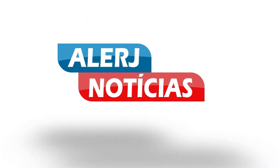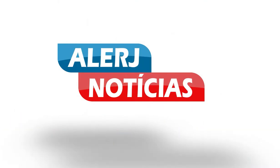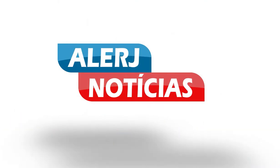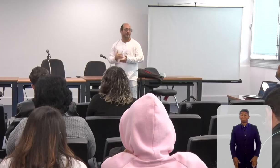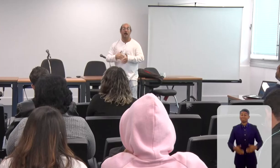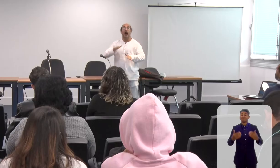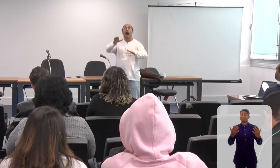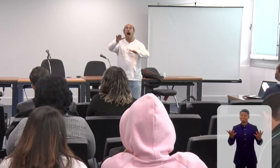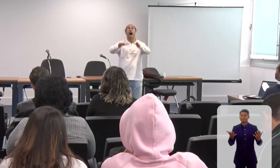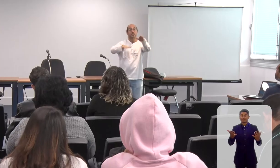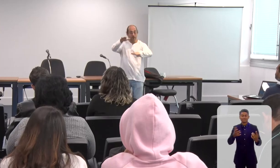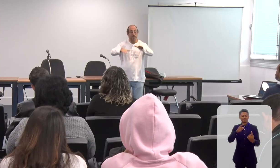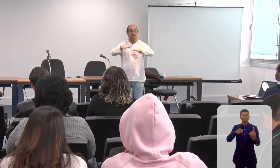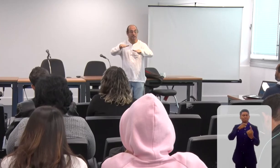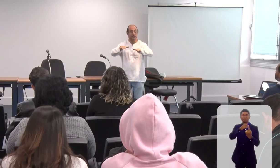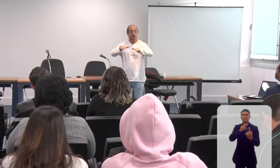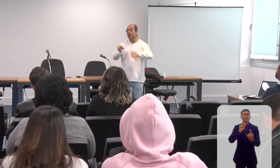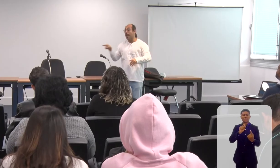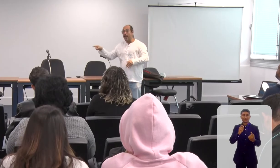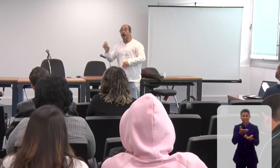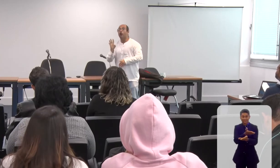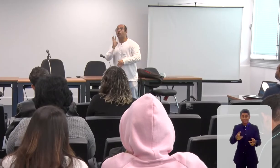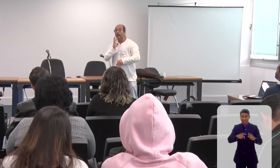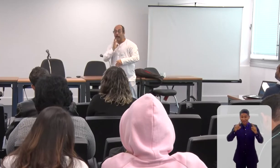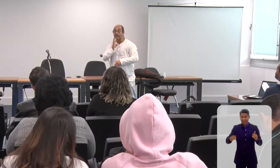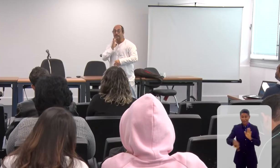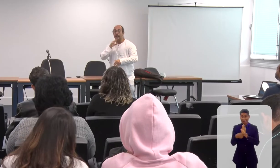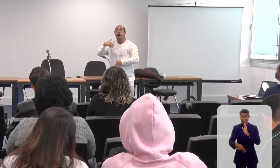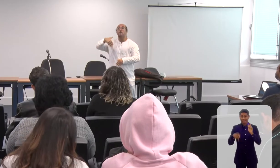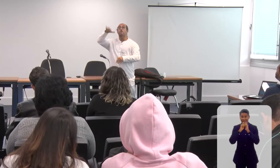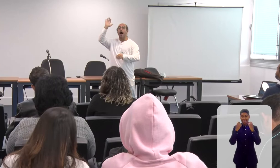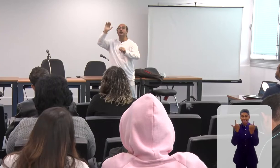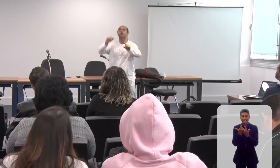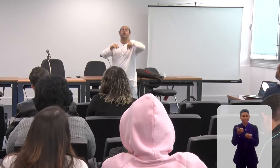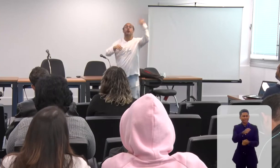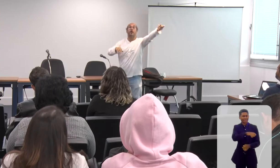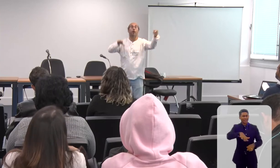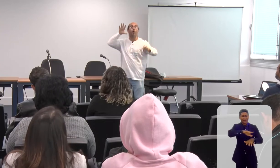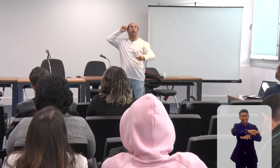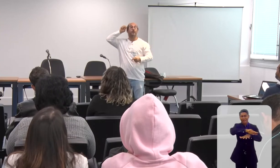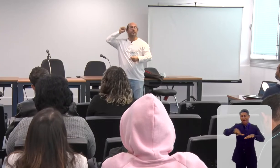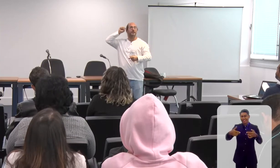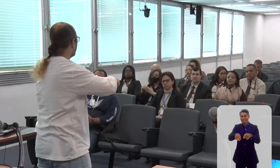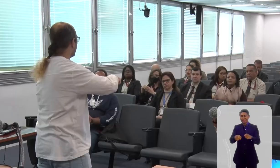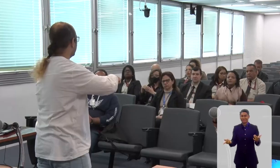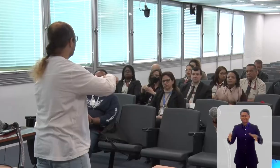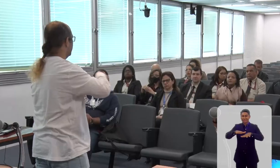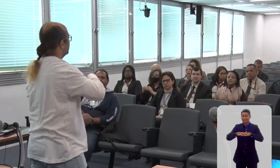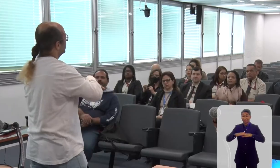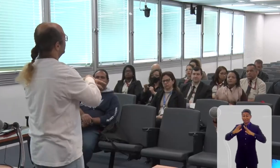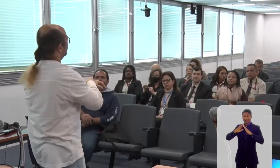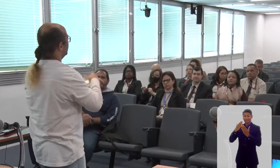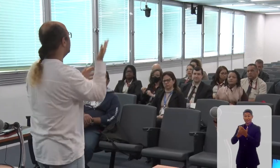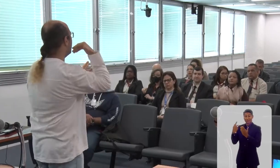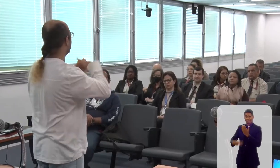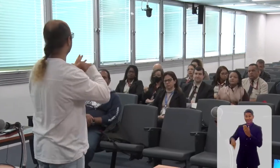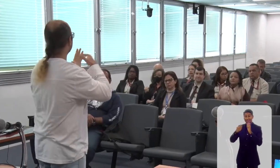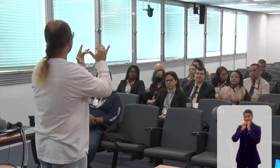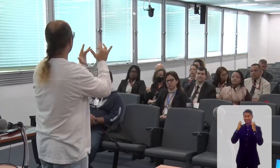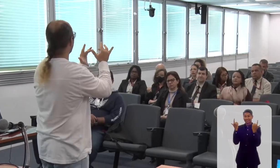Com o objetivo de capacitar os servidores da LERJ nas áreas de diversidade e inclusão, a Escola do Legislativo iniciou o